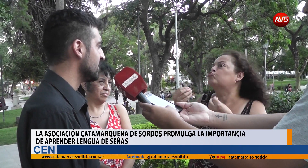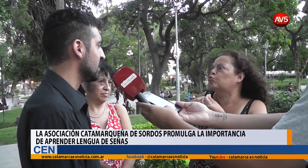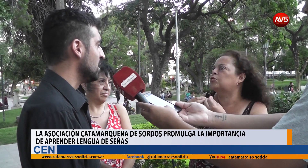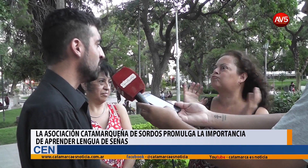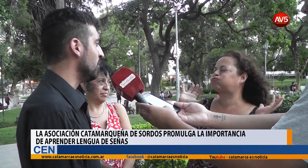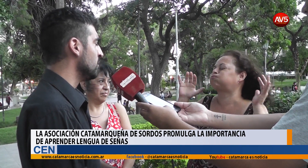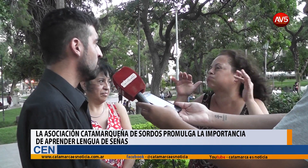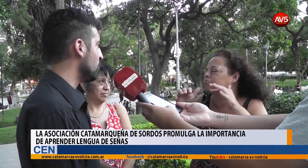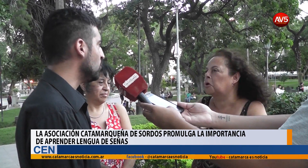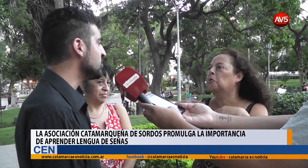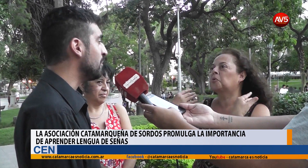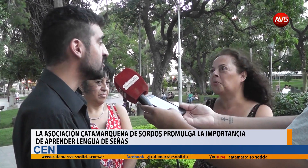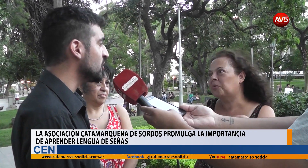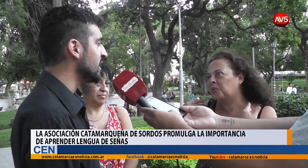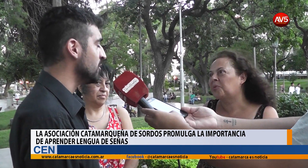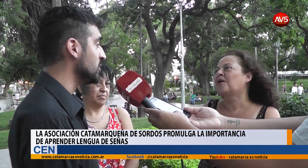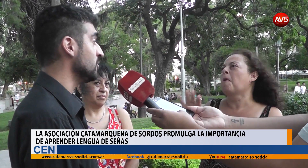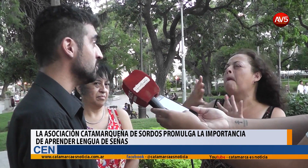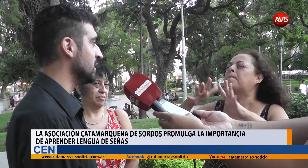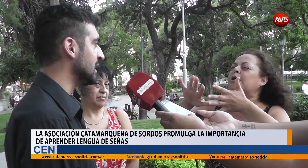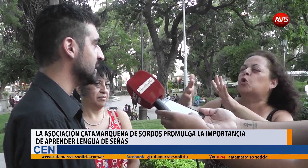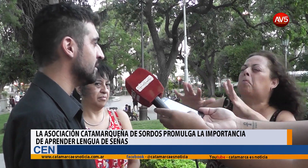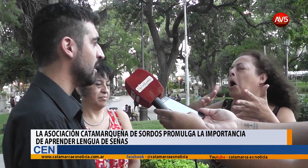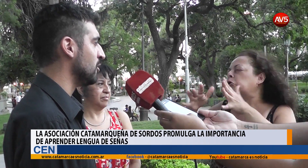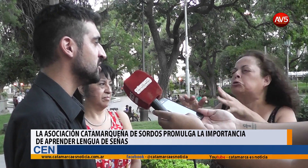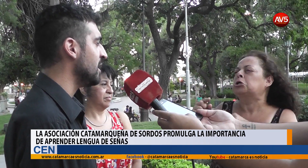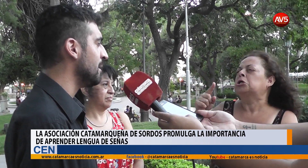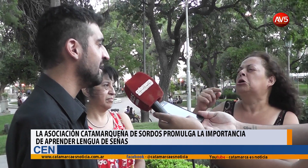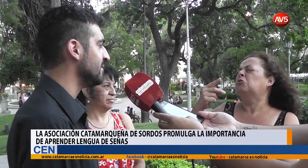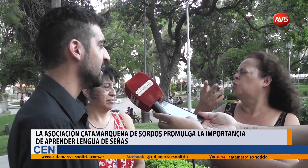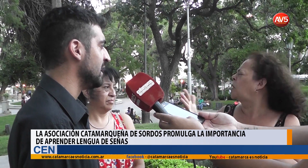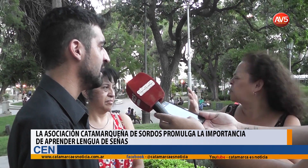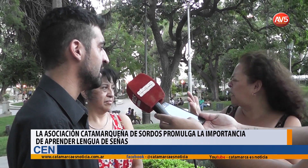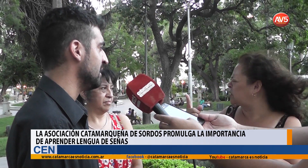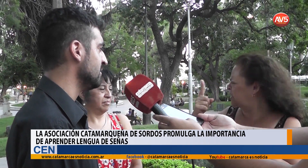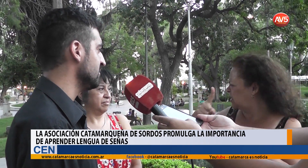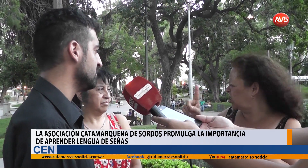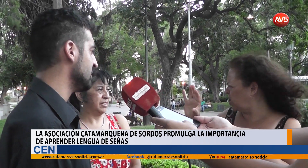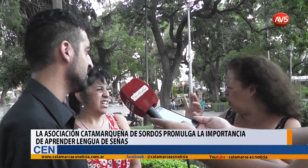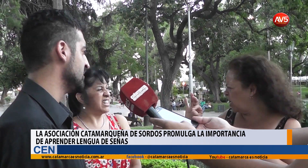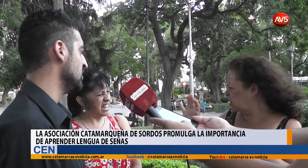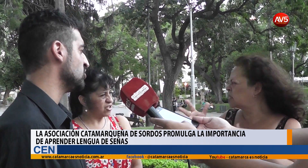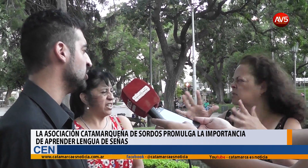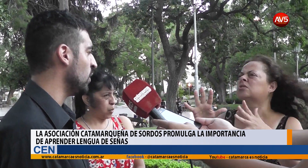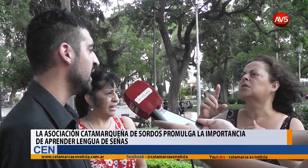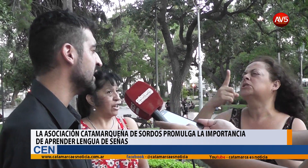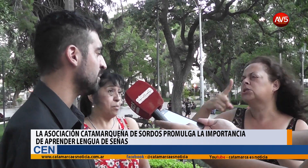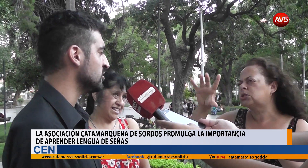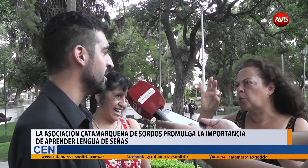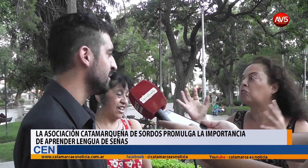Bueno, fueron muchas personas en ese momento, bastante, aproximadamente, 150 aproximadamente